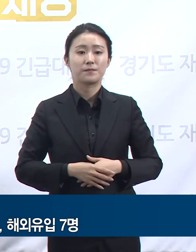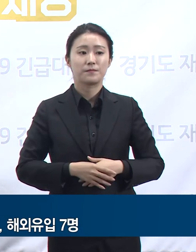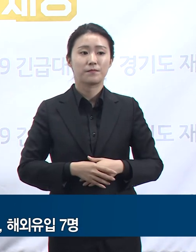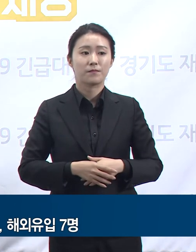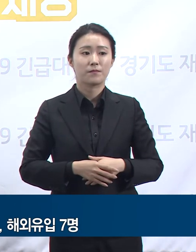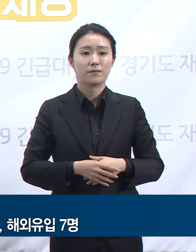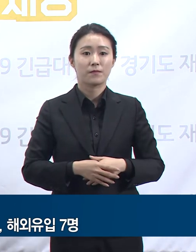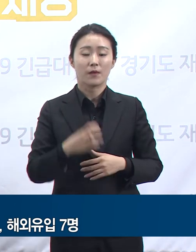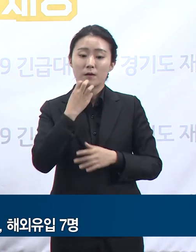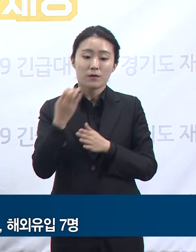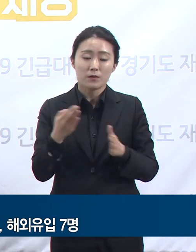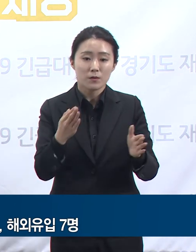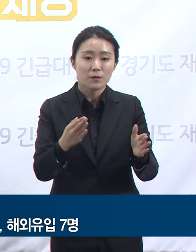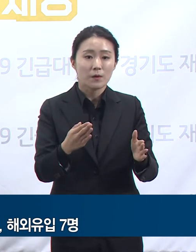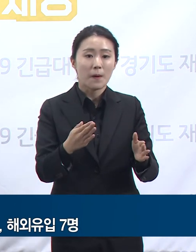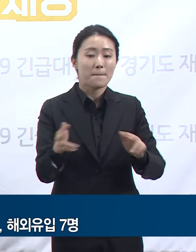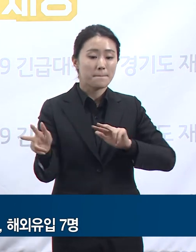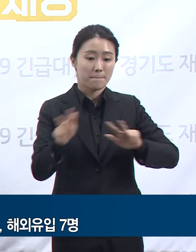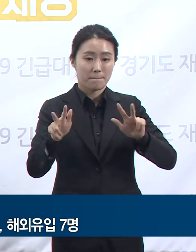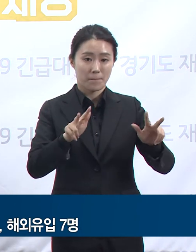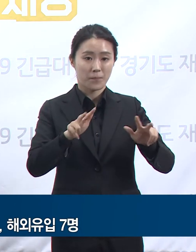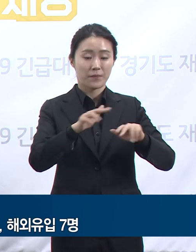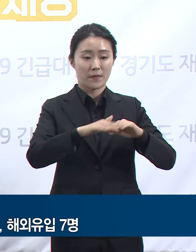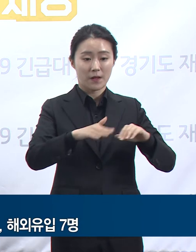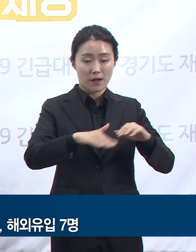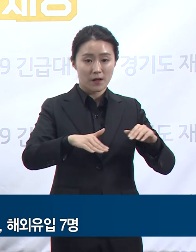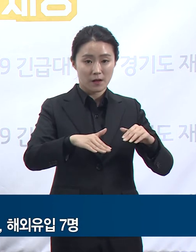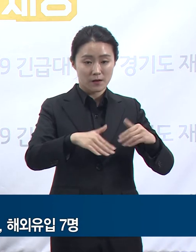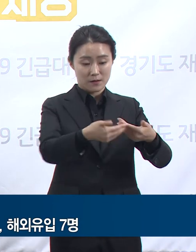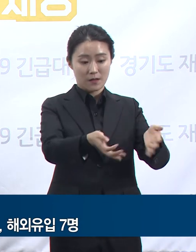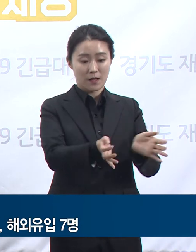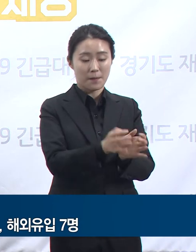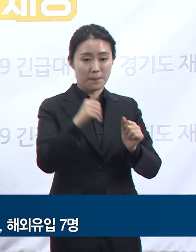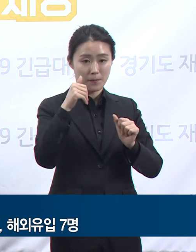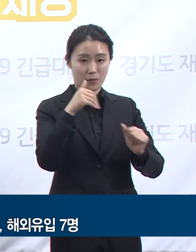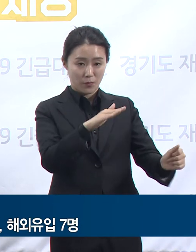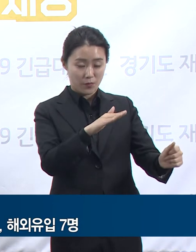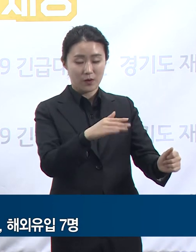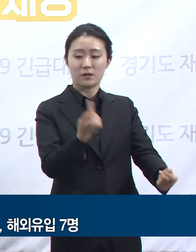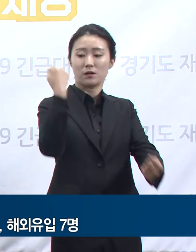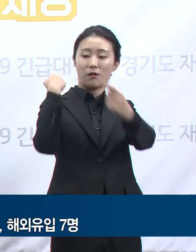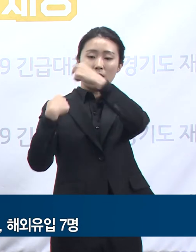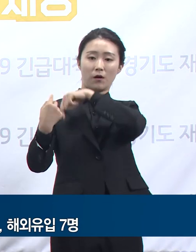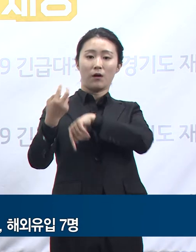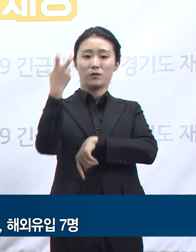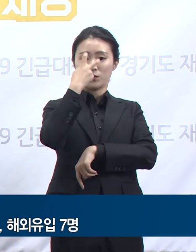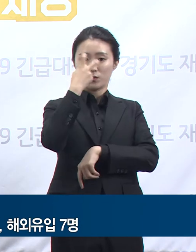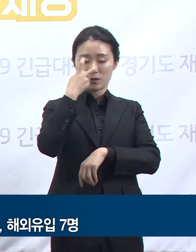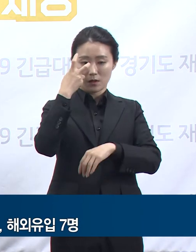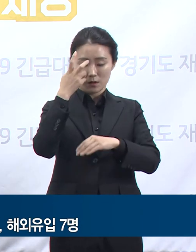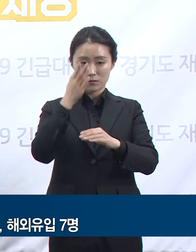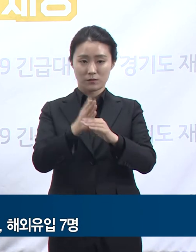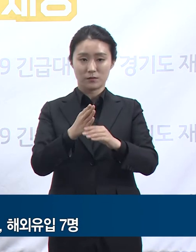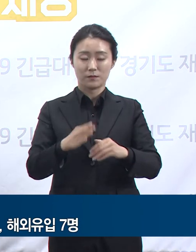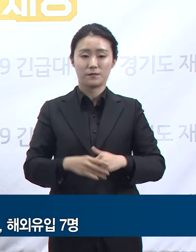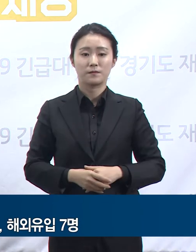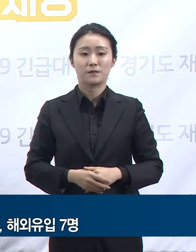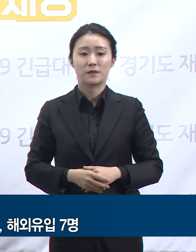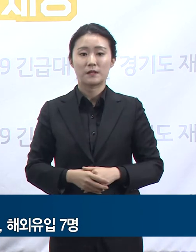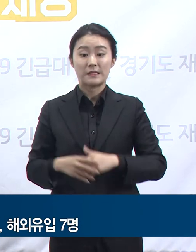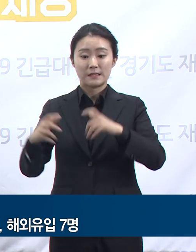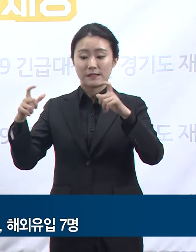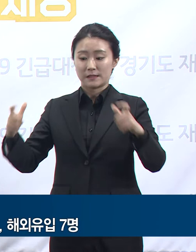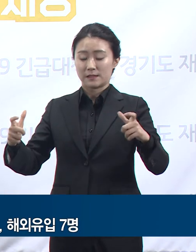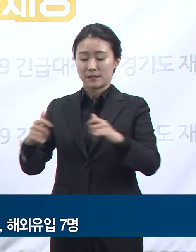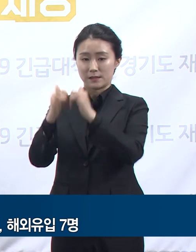도는 즉각 대응팀을 파견하여 추가 접촉자 등에 대한 심층역학 조사를 진행 중입니다. 도내 지역사회 발생 확진